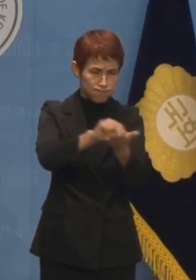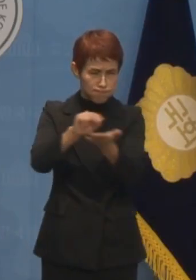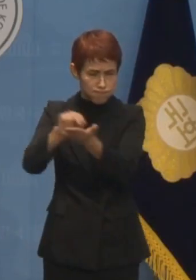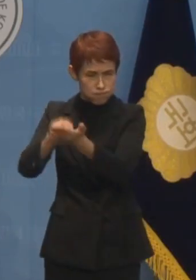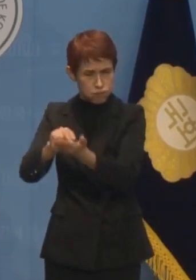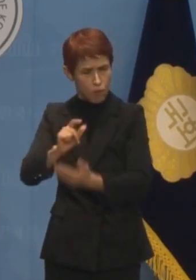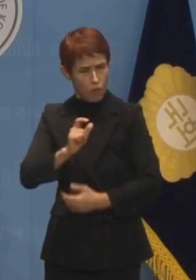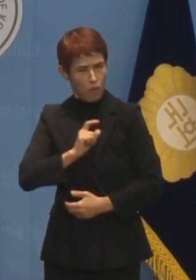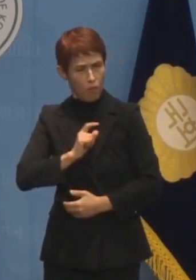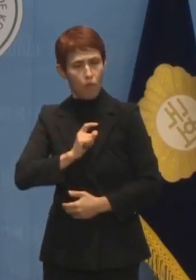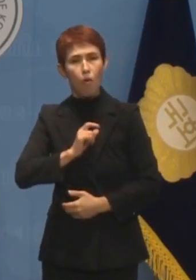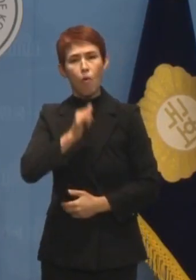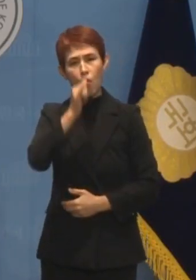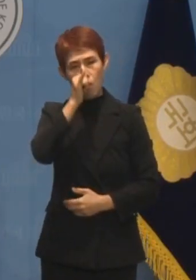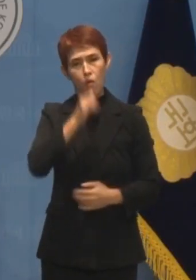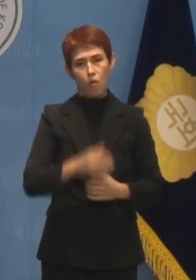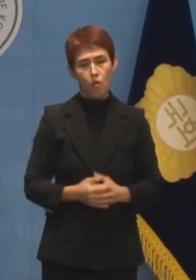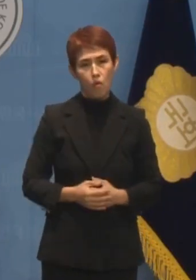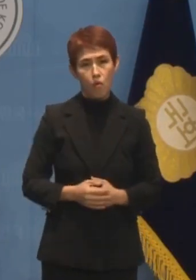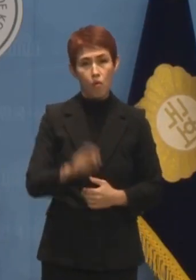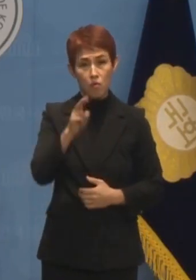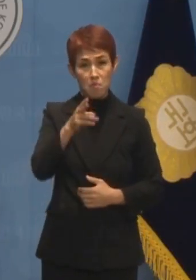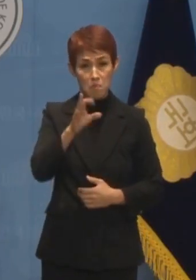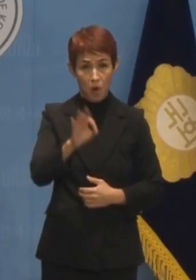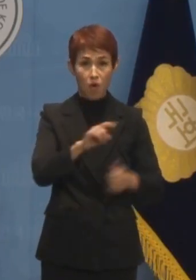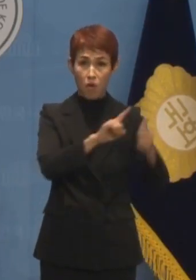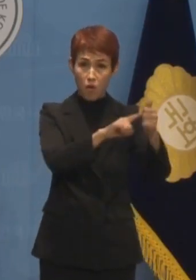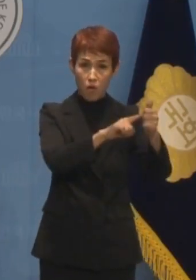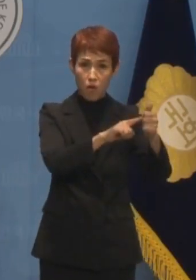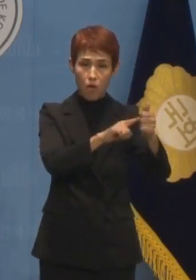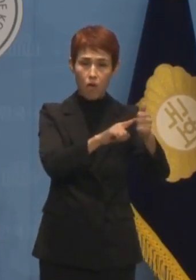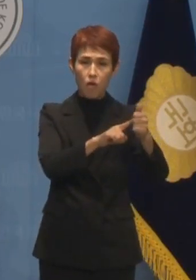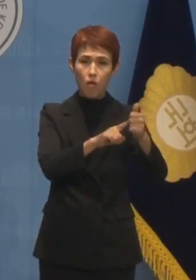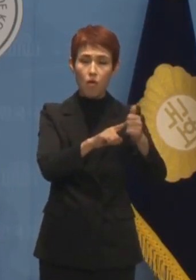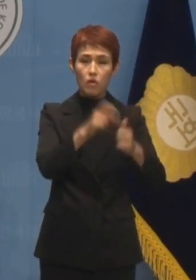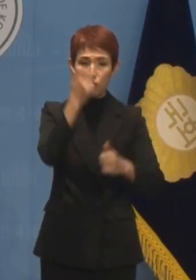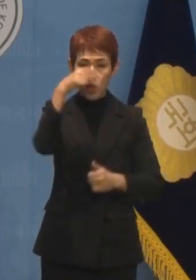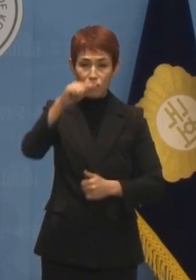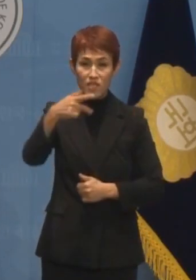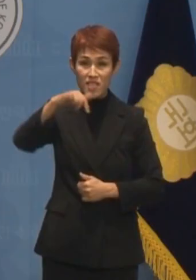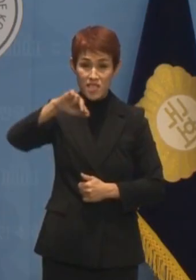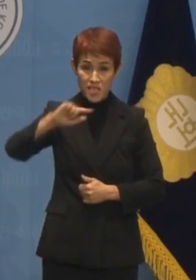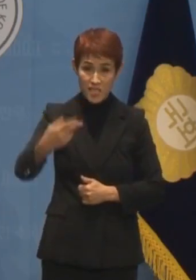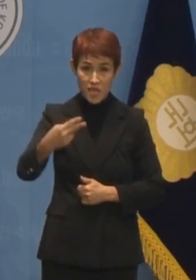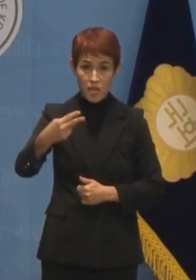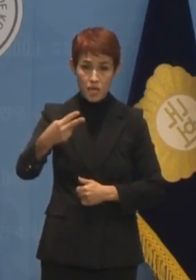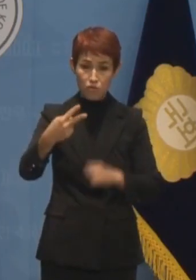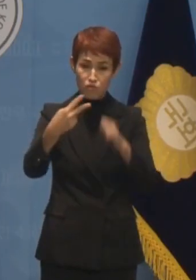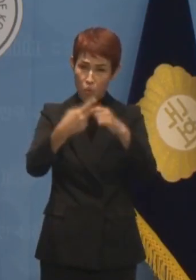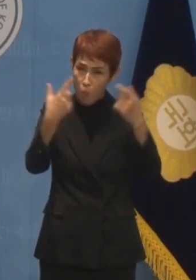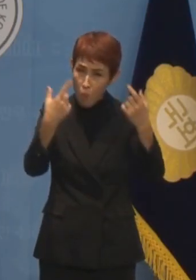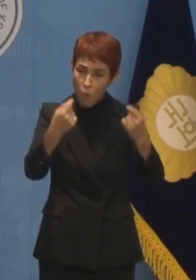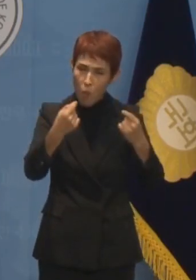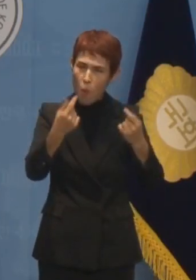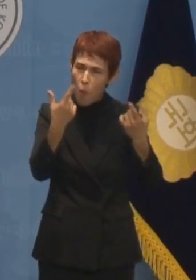명태균 씨가 제2의 최순실이라는 얘기가 나온 지 오래입니다.